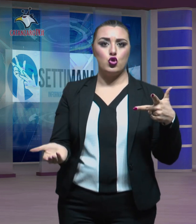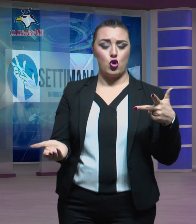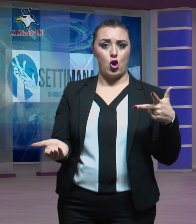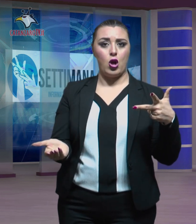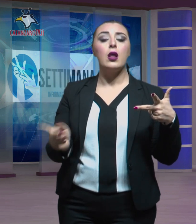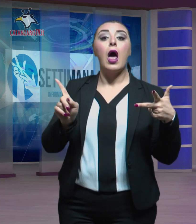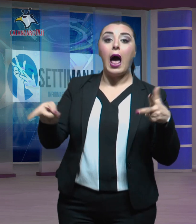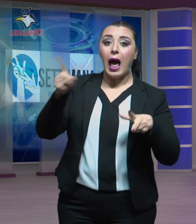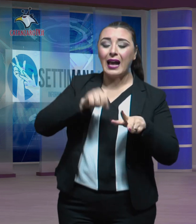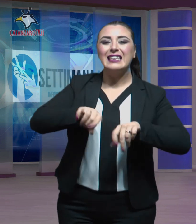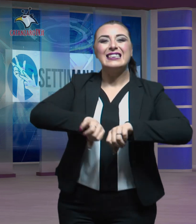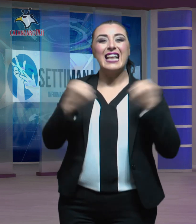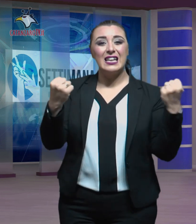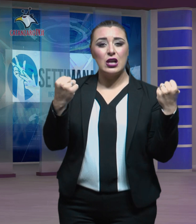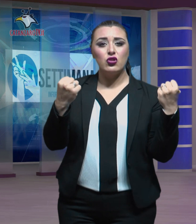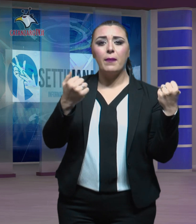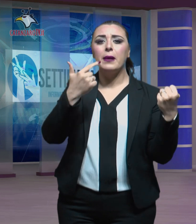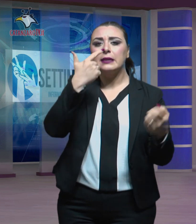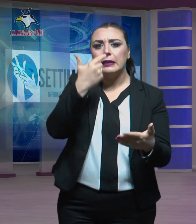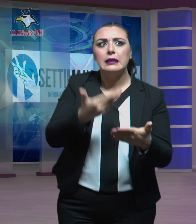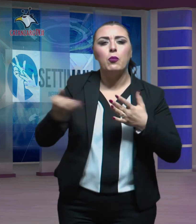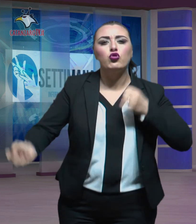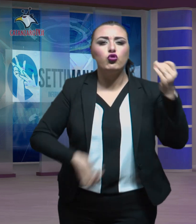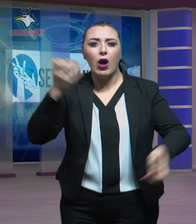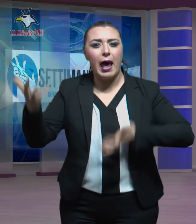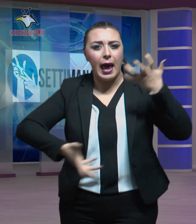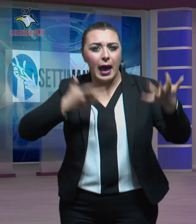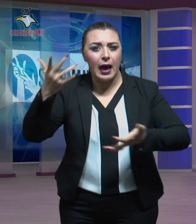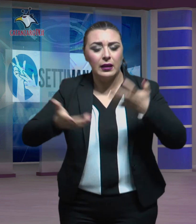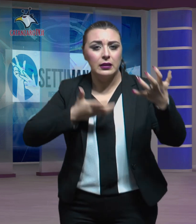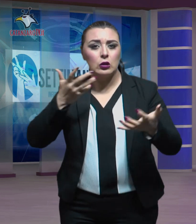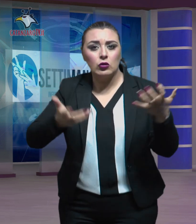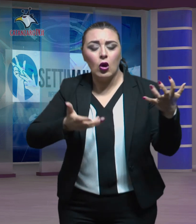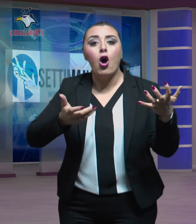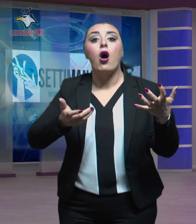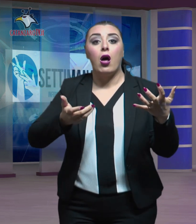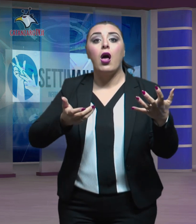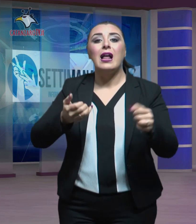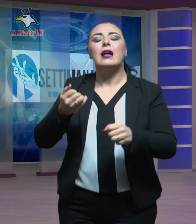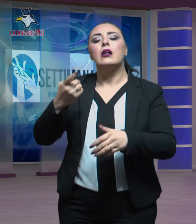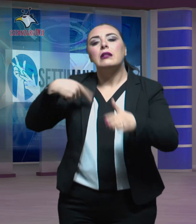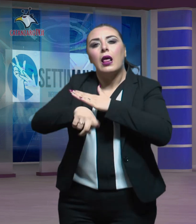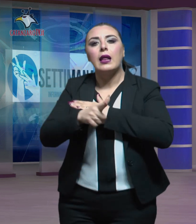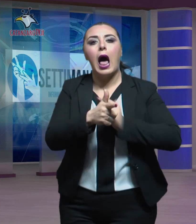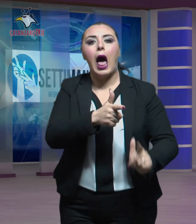Ancora danneggiamento a seguito di incendio, detenzione illegale di armi aggravate dal